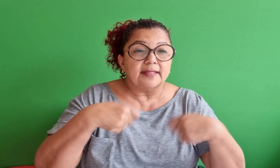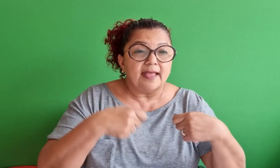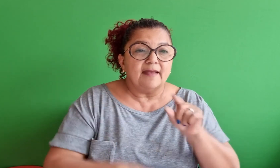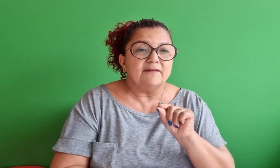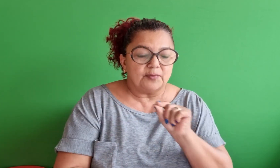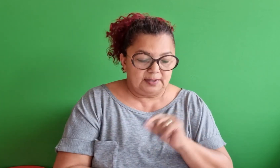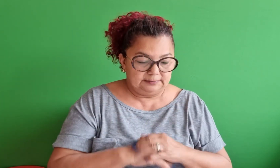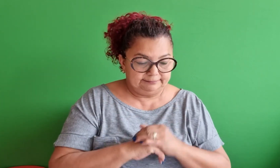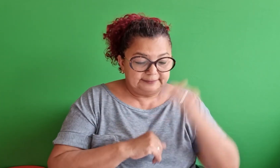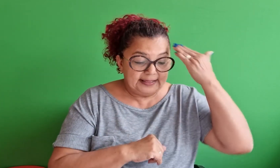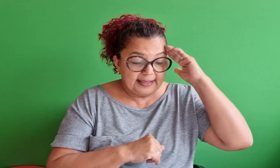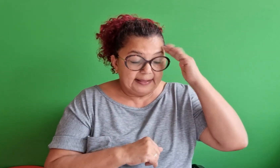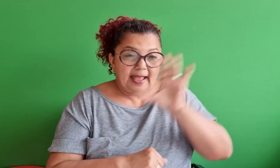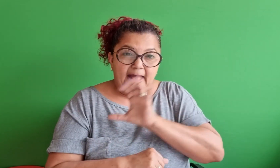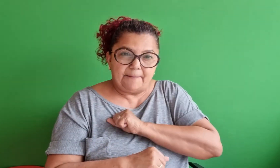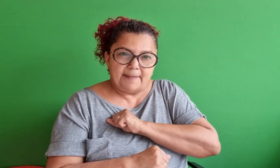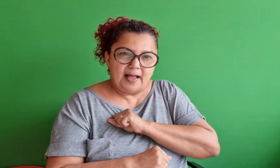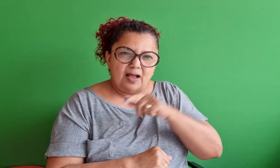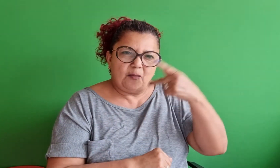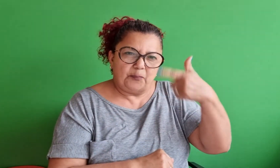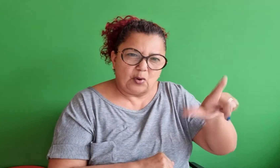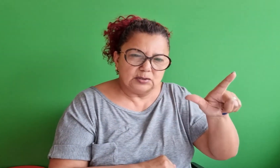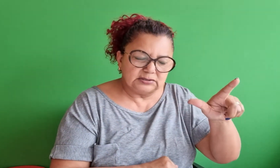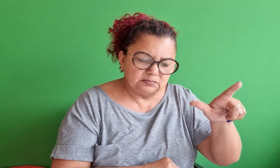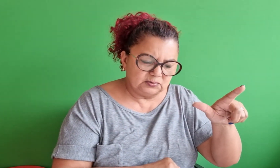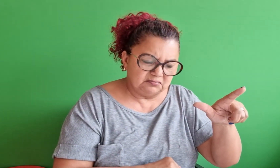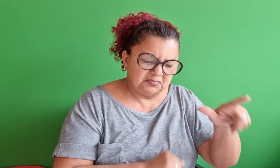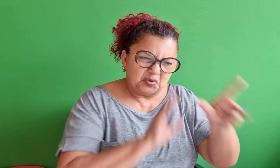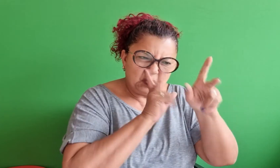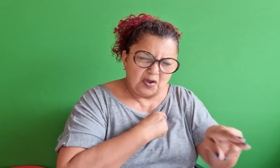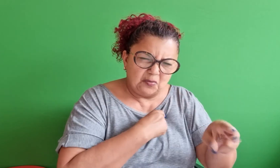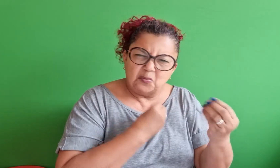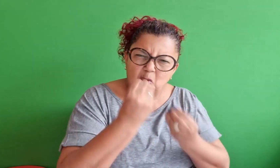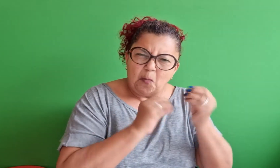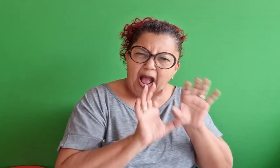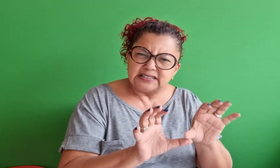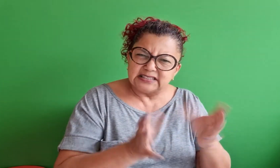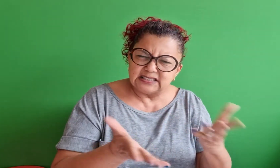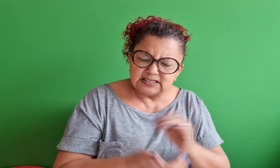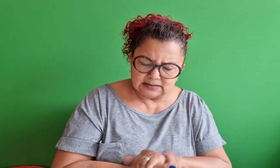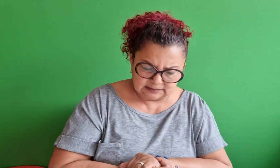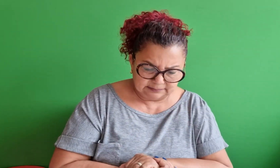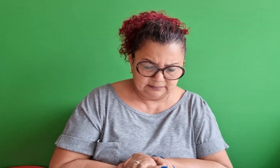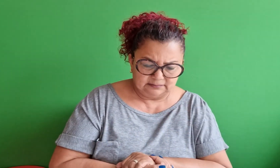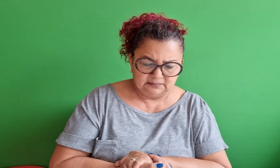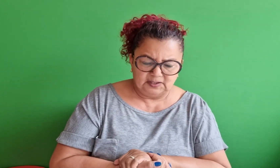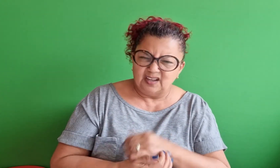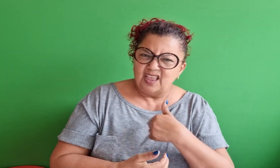Então vamos entender que o amar ao próximo como a si mesmo como